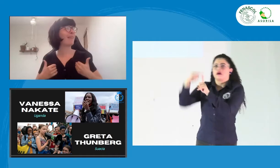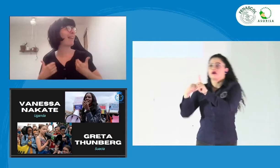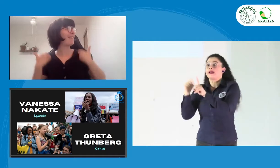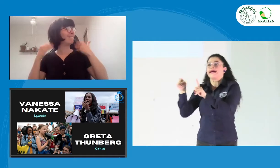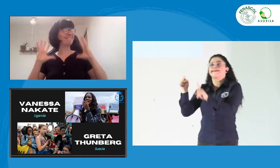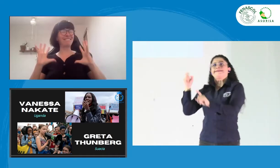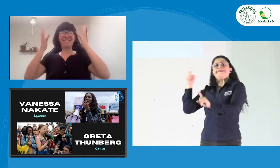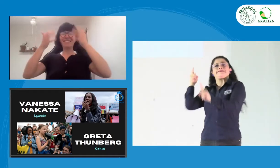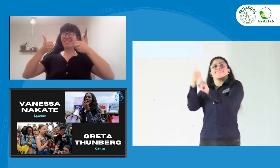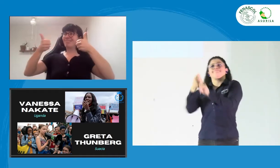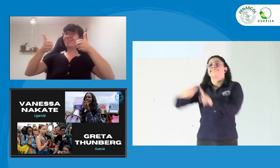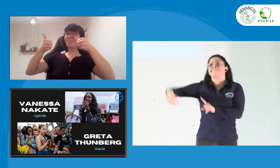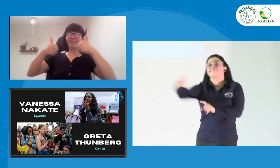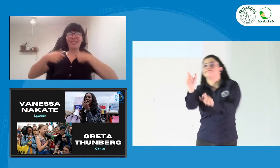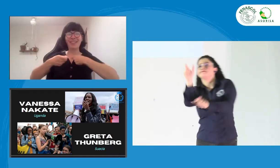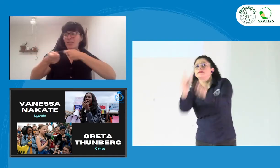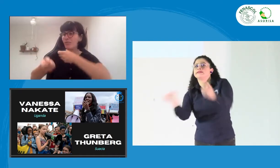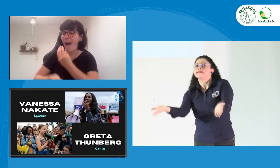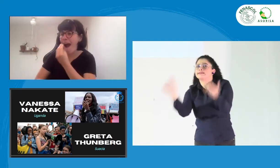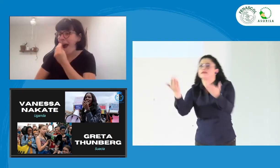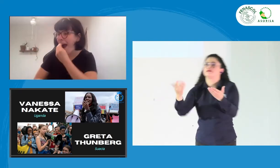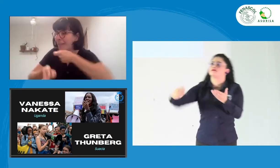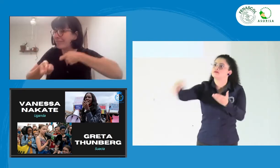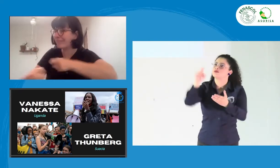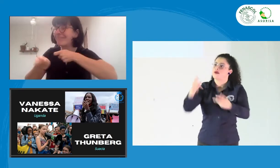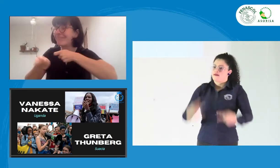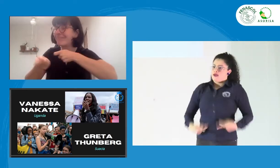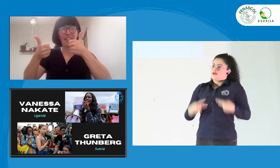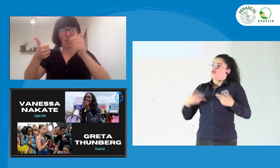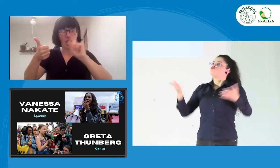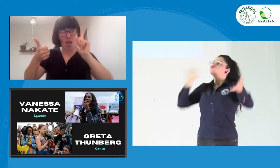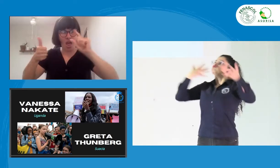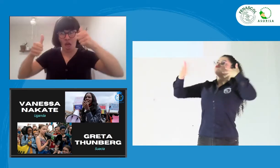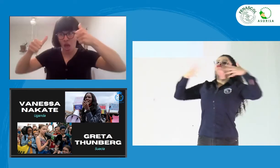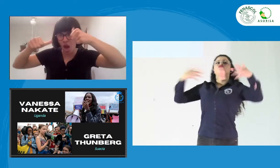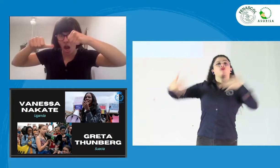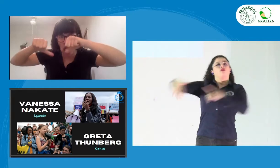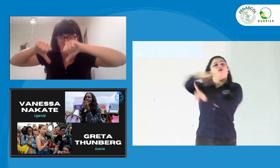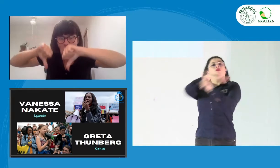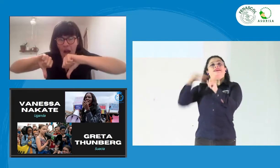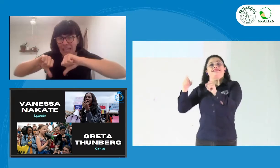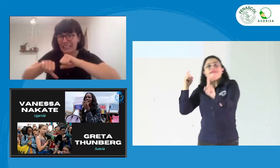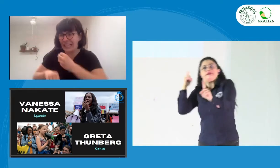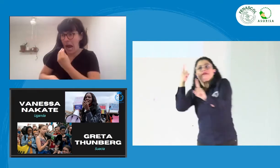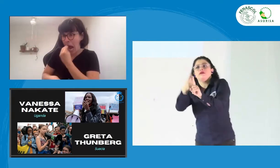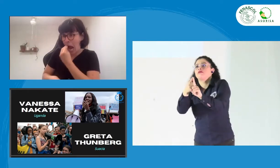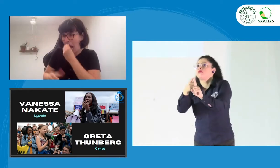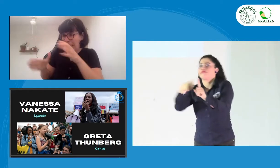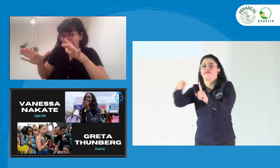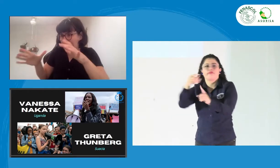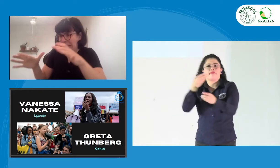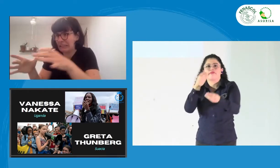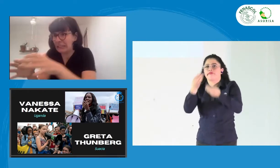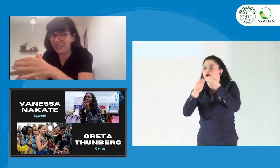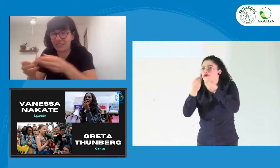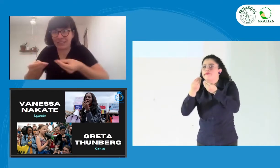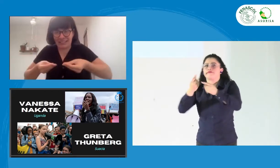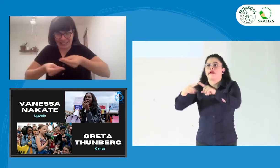Ellas han puesto este tema sobre la mesa y están hablando acerca de seguridad alimentaria, de lo que está